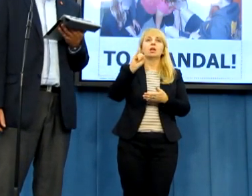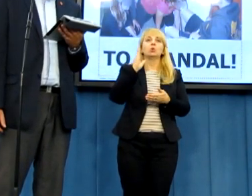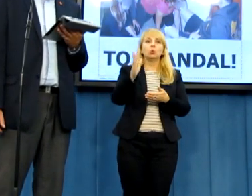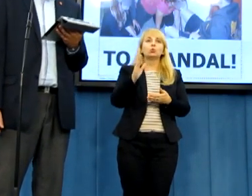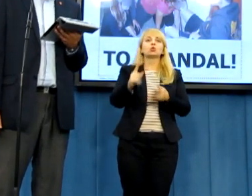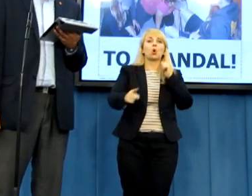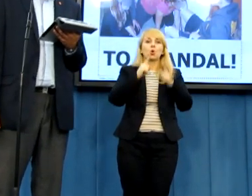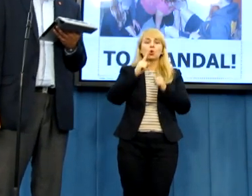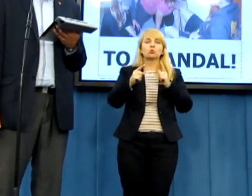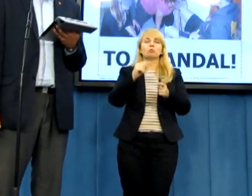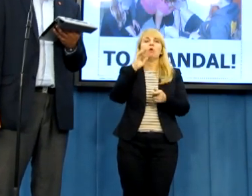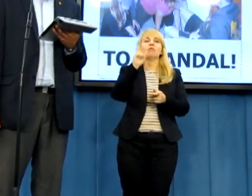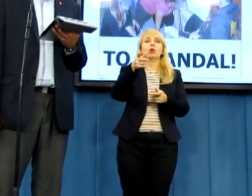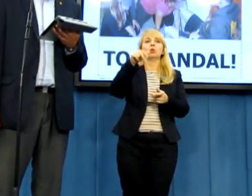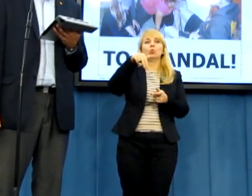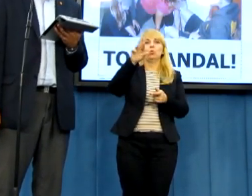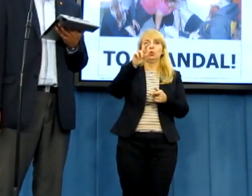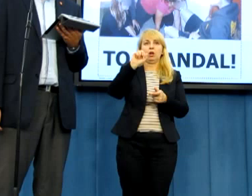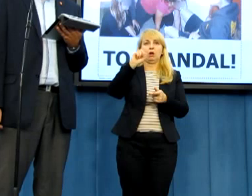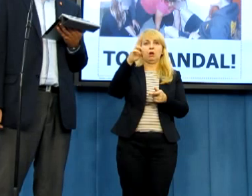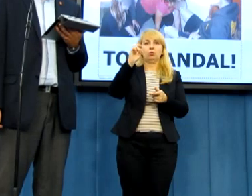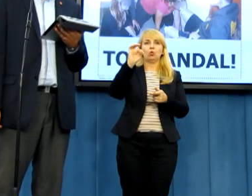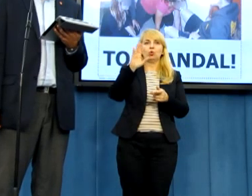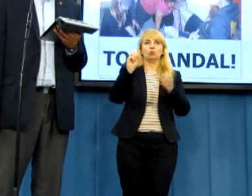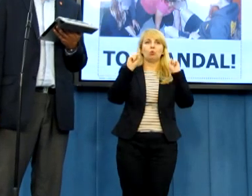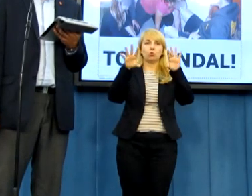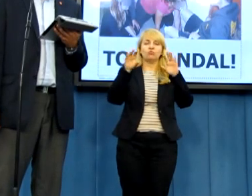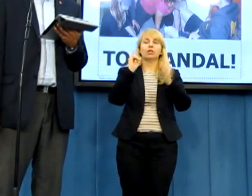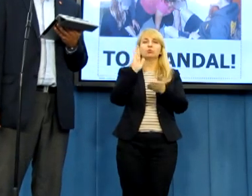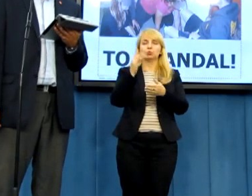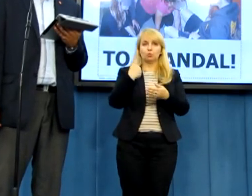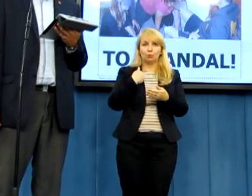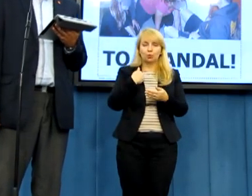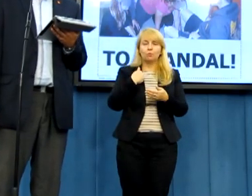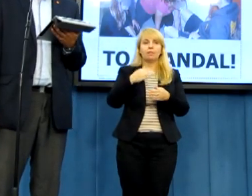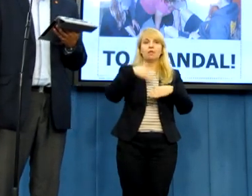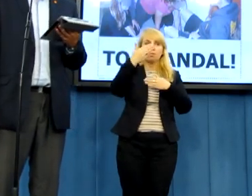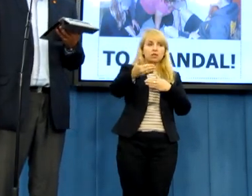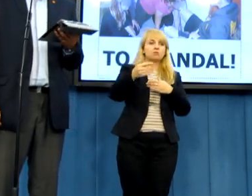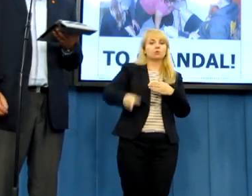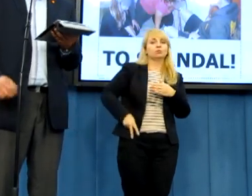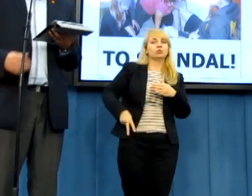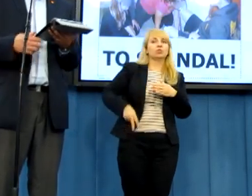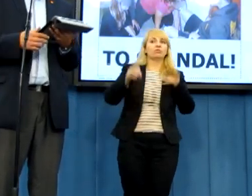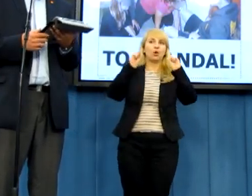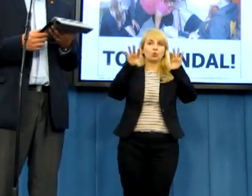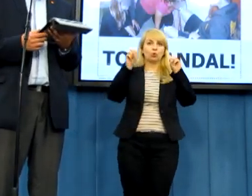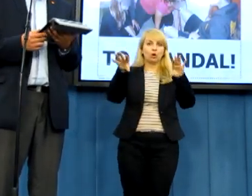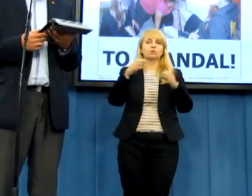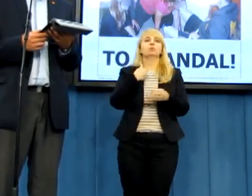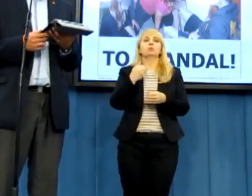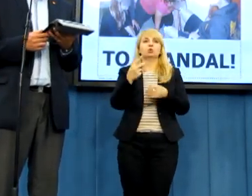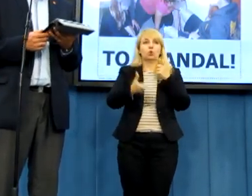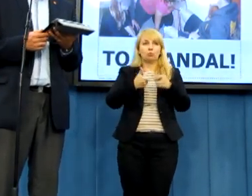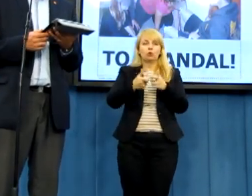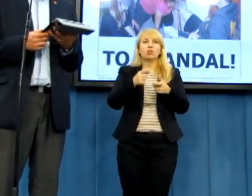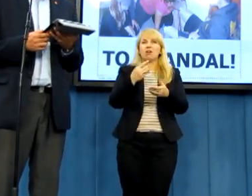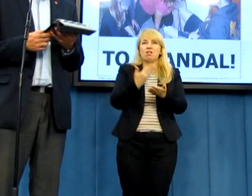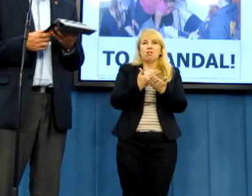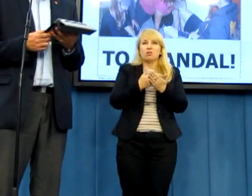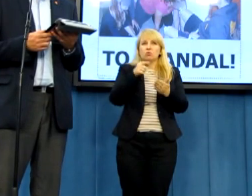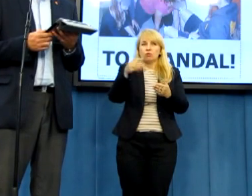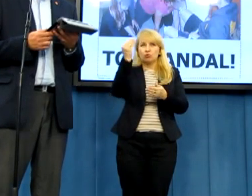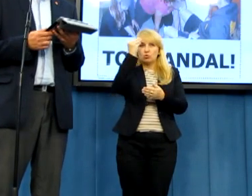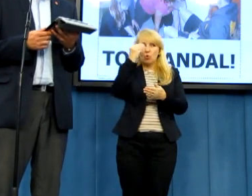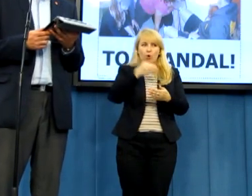w tej sprawie. Następne rozmowy będzie przeprowadzał z Ministerstwem Edukacji, ponieważ do takich skandalicznych rzeczy nie powinno dochodzić polskich